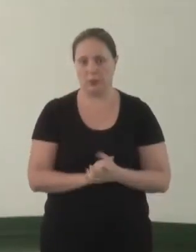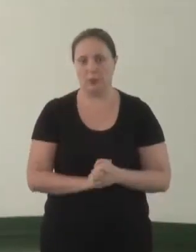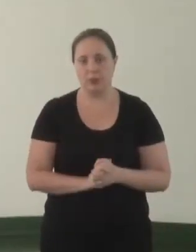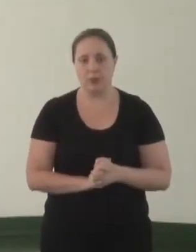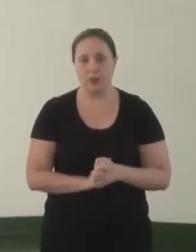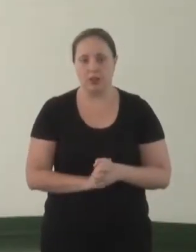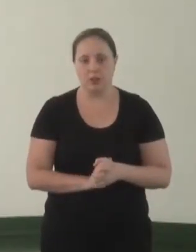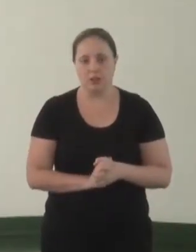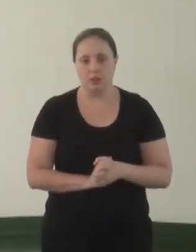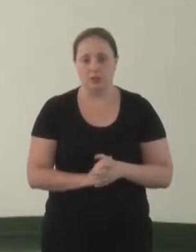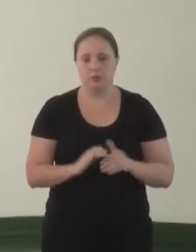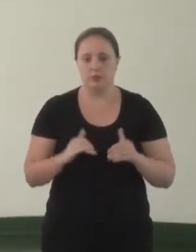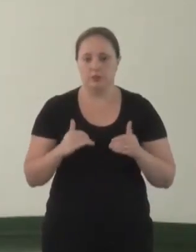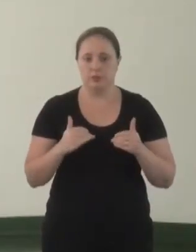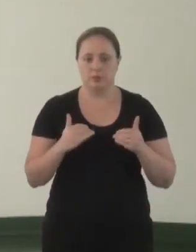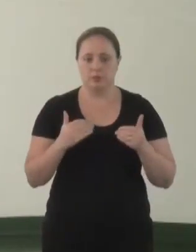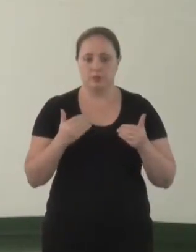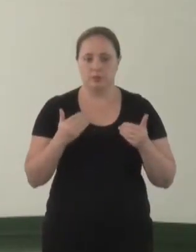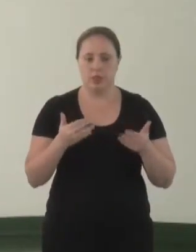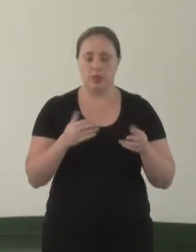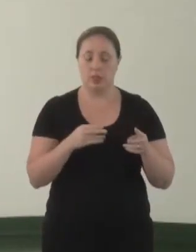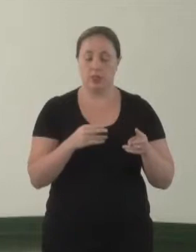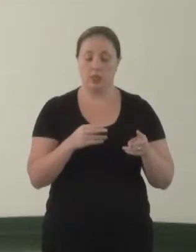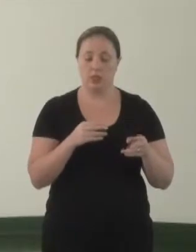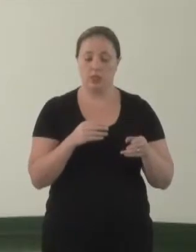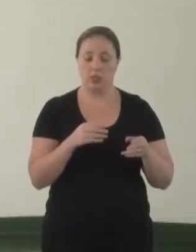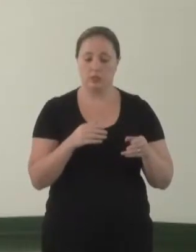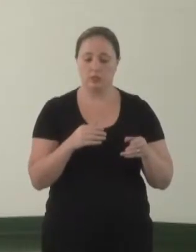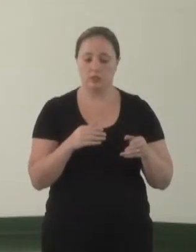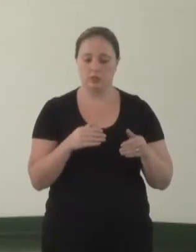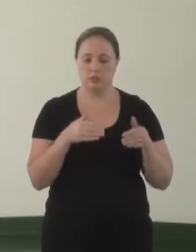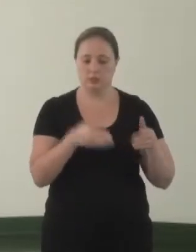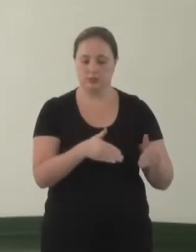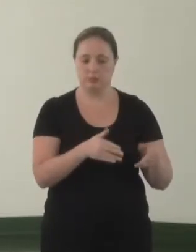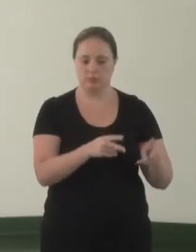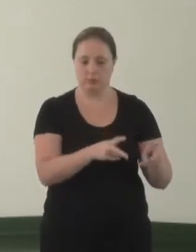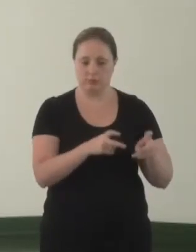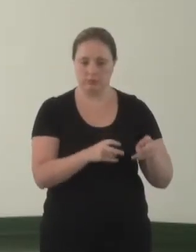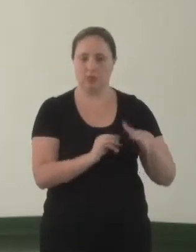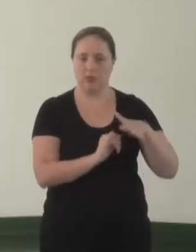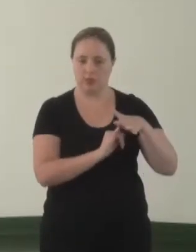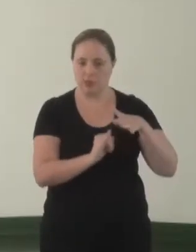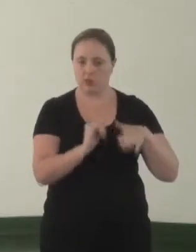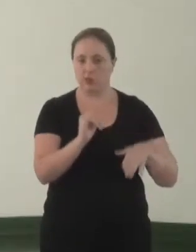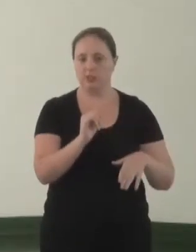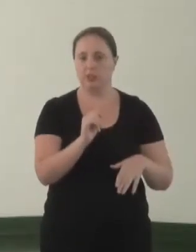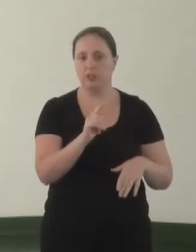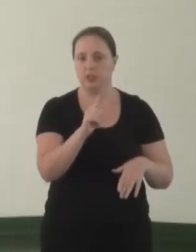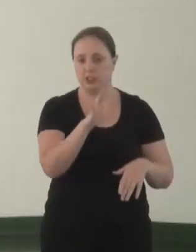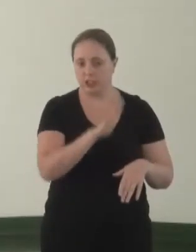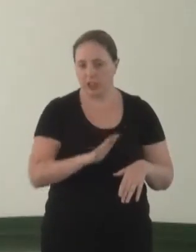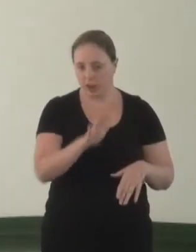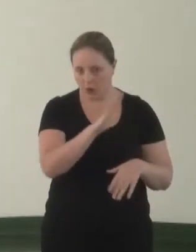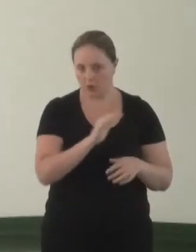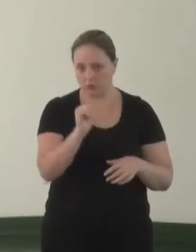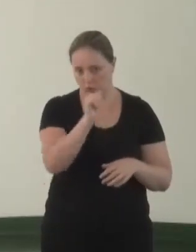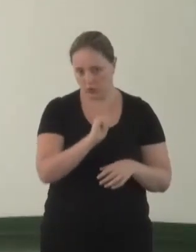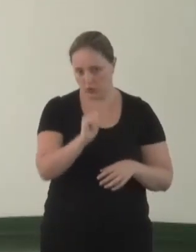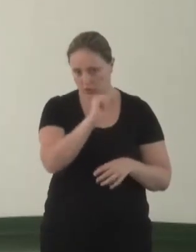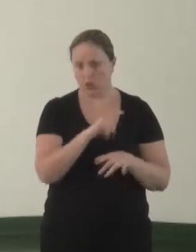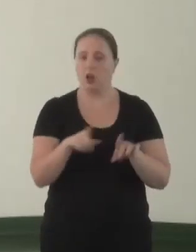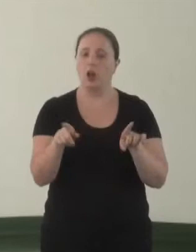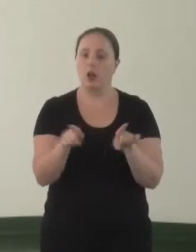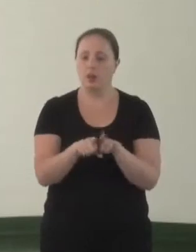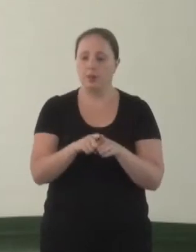Tanto no aspecto dos institutos, do modo geral das associações, quanto